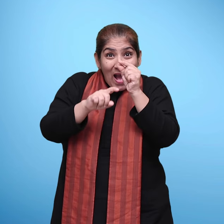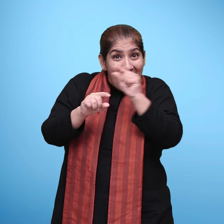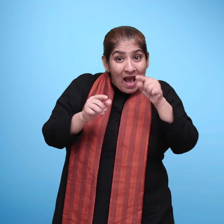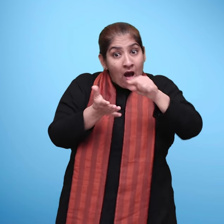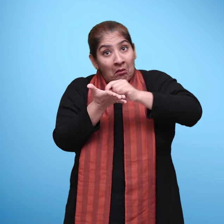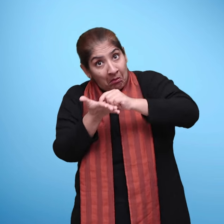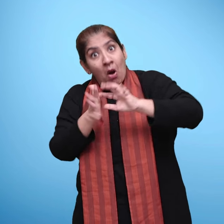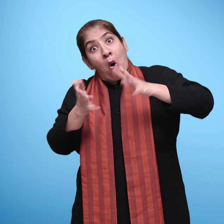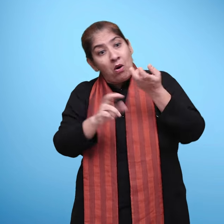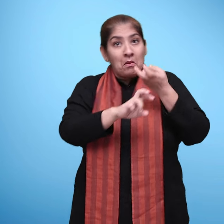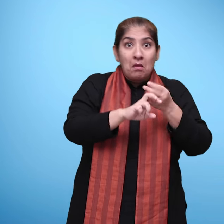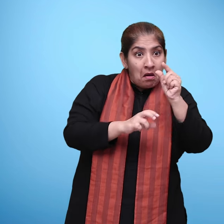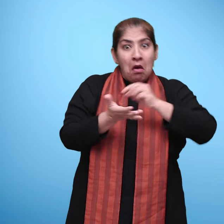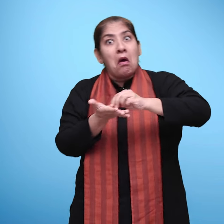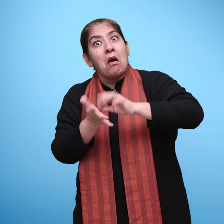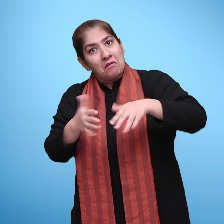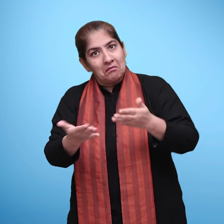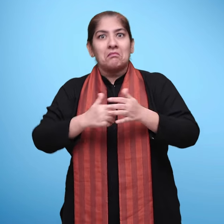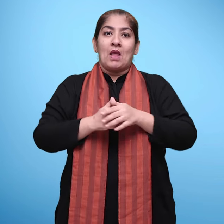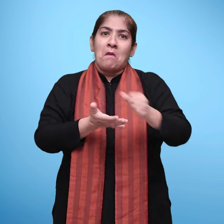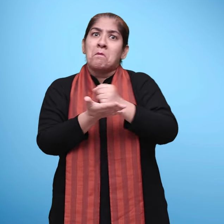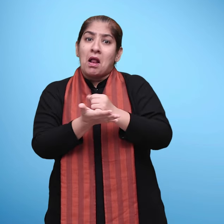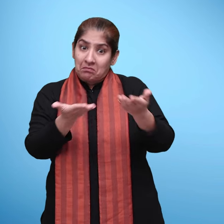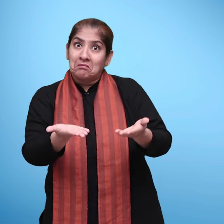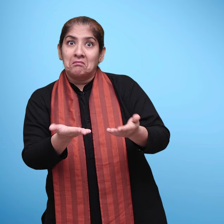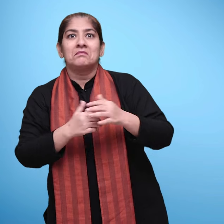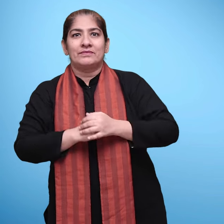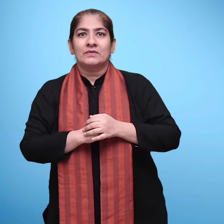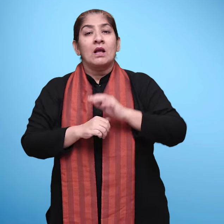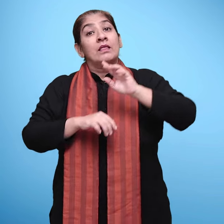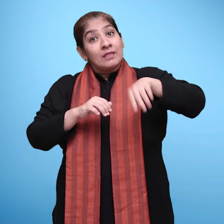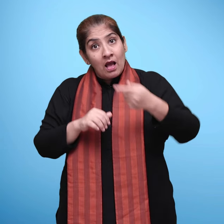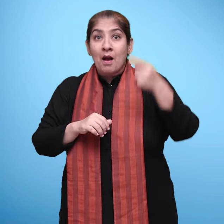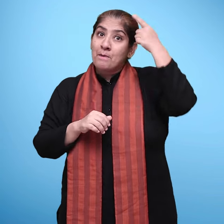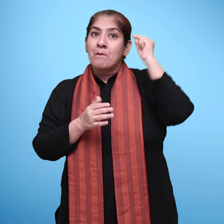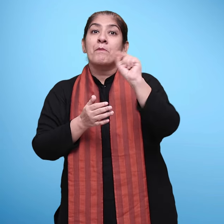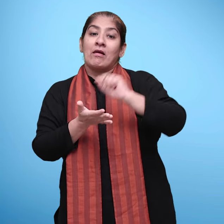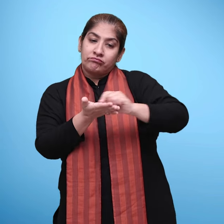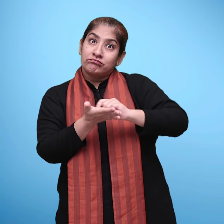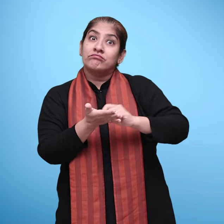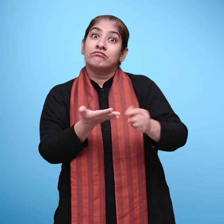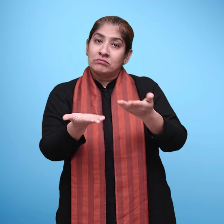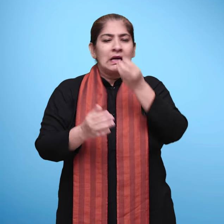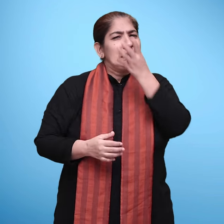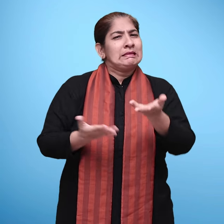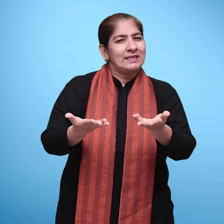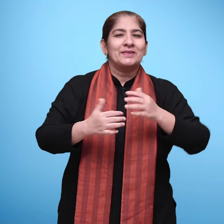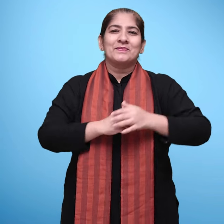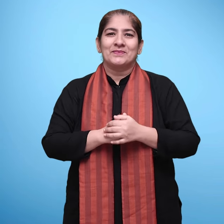या कंकड या छोटे पत्थरों से भी लिखने का प्रयास करवाया जा सकता है फिर पेंसिल से लिखने में बच्चों को